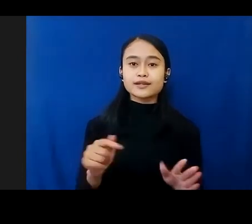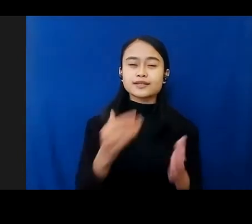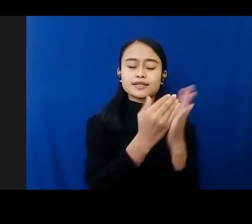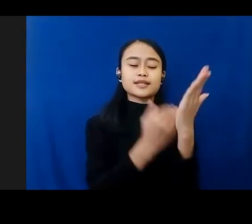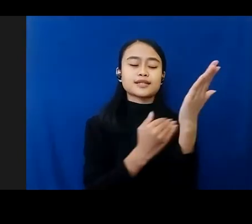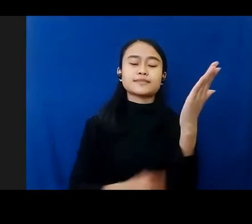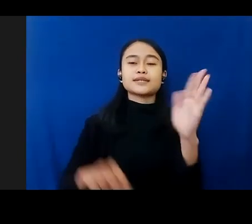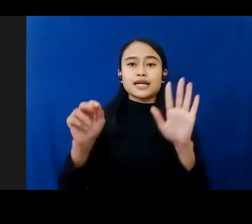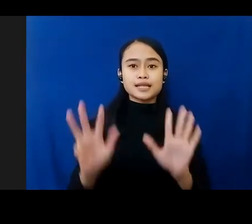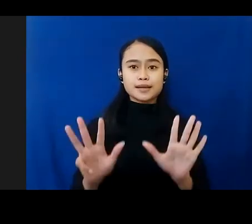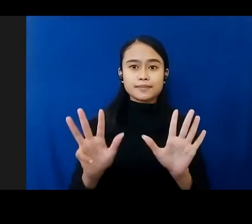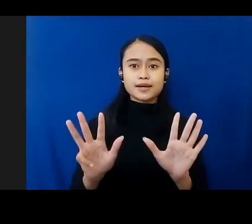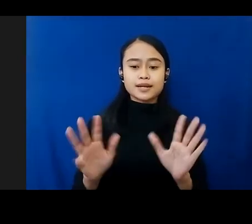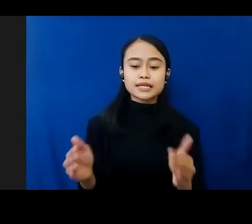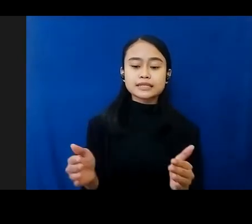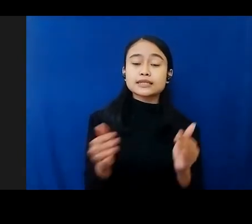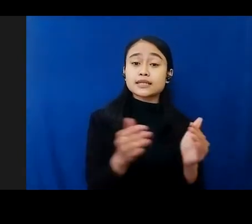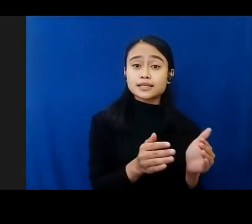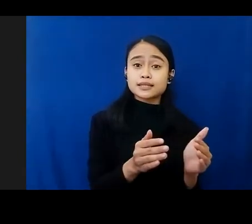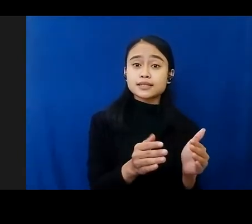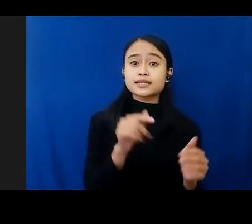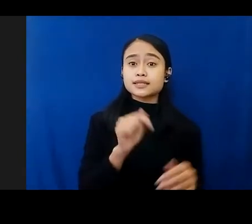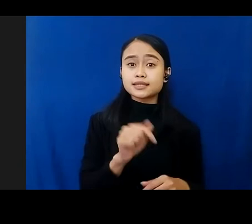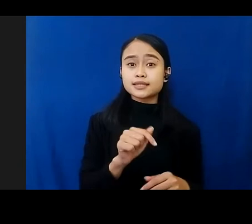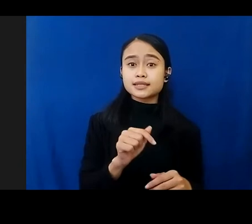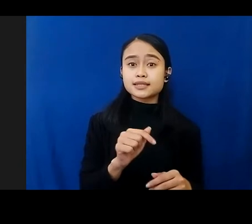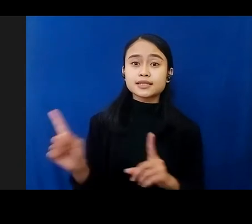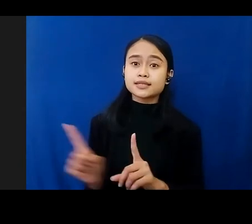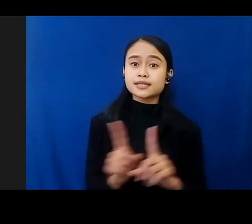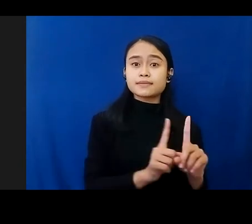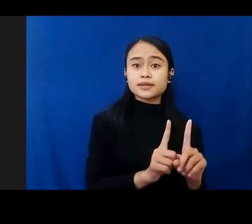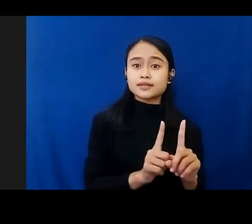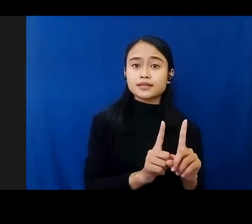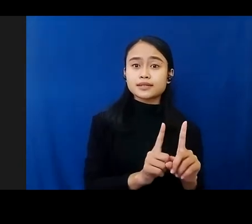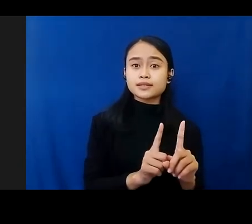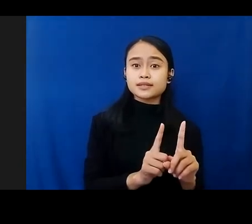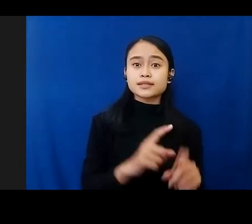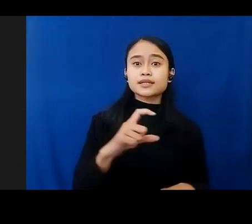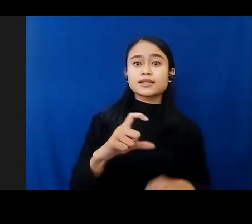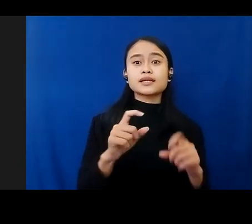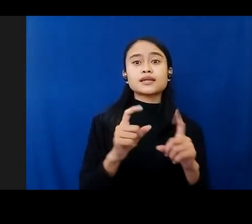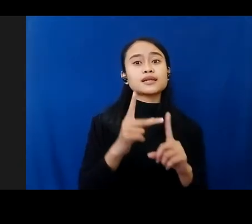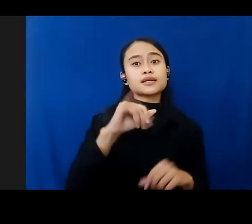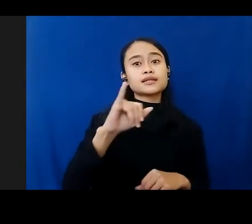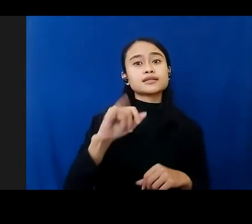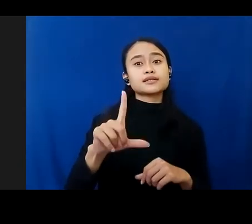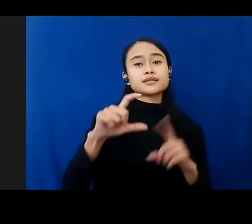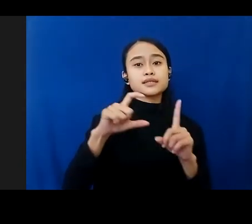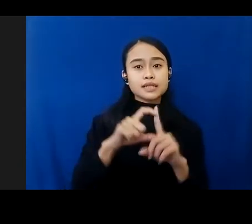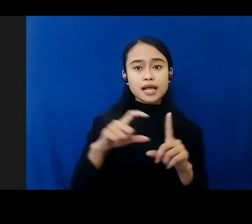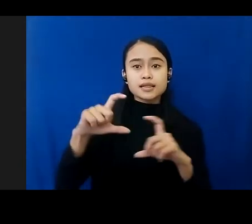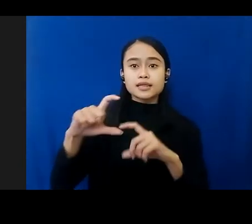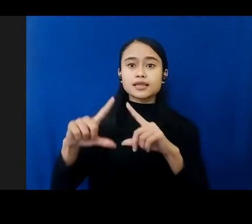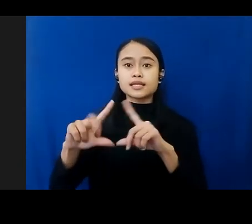sekalian, sesi ini didampingi oleh child safeguarding focal point kami. Jadi jika mengalami,